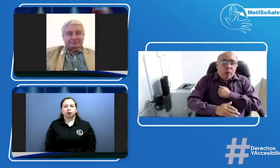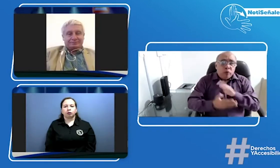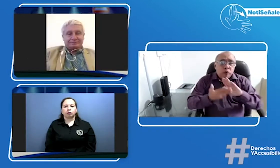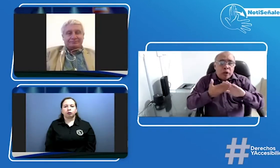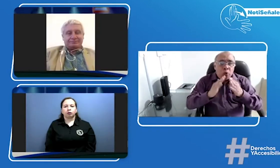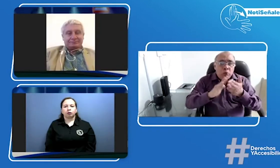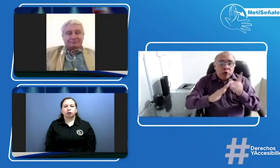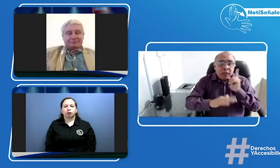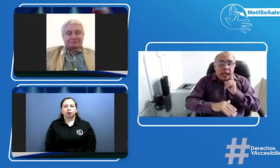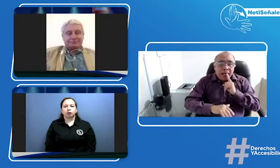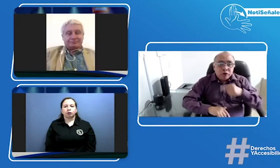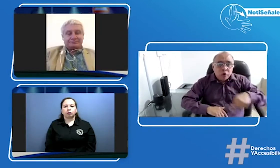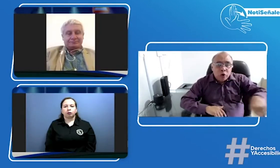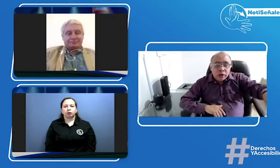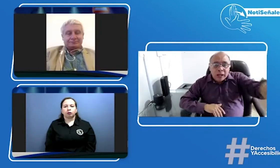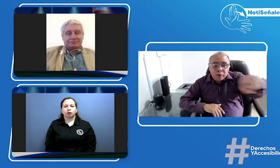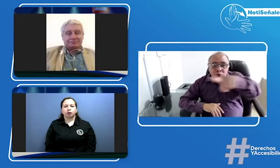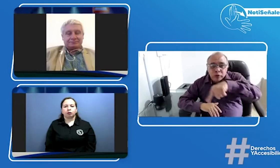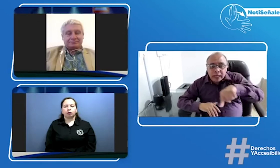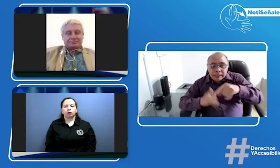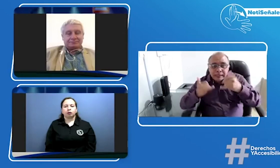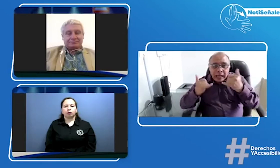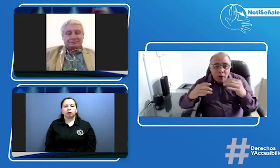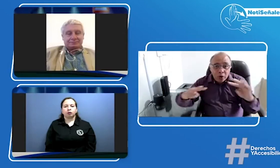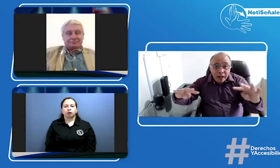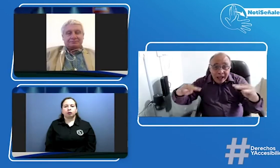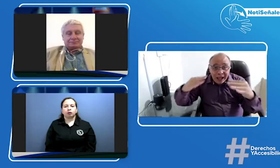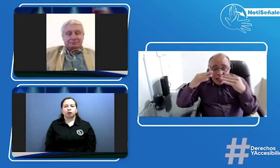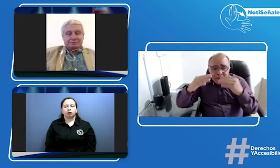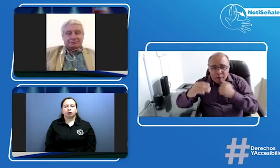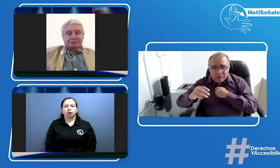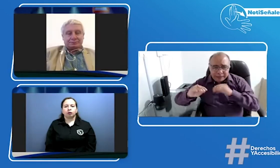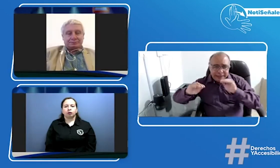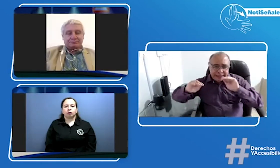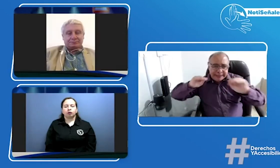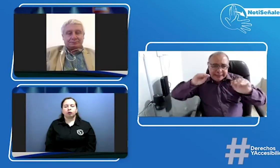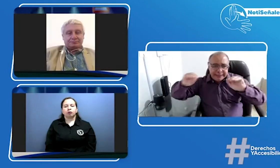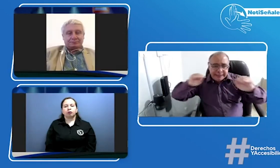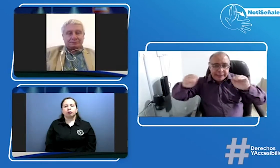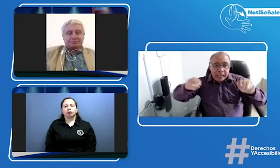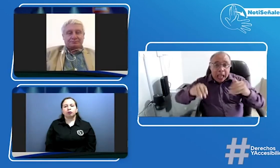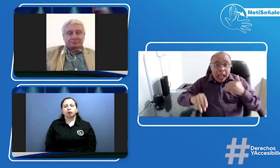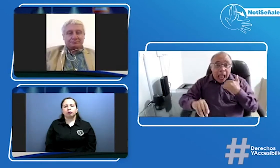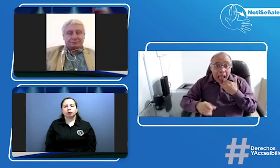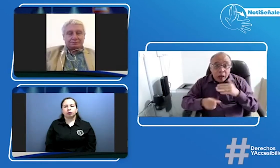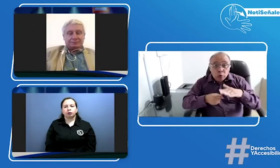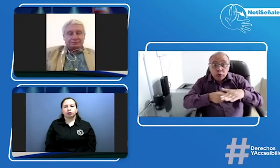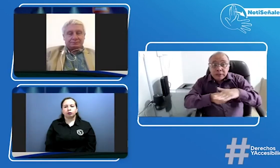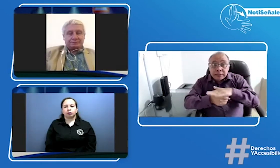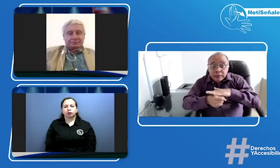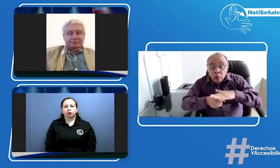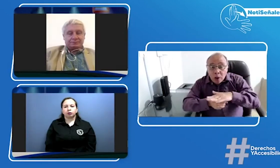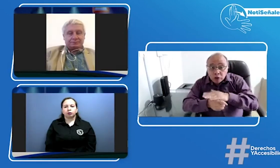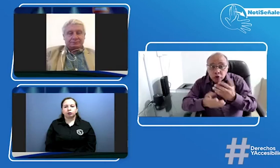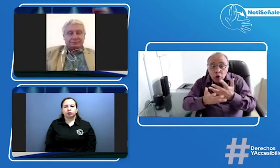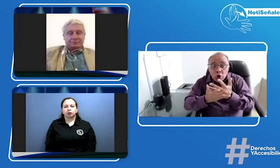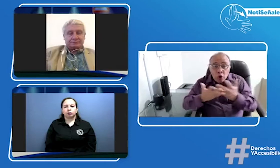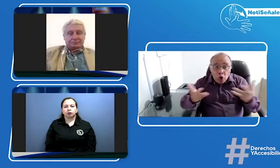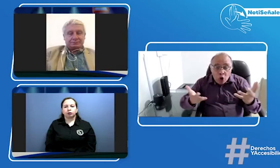por eso es que nosotros requerimos también que la comunidad sorda que está conectada con nosotros en este momento que nos